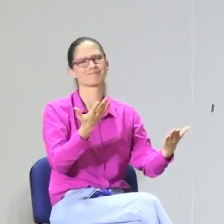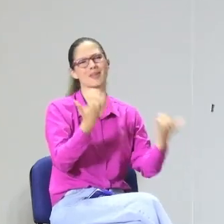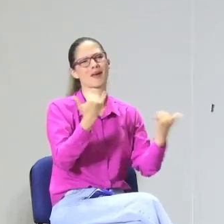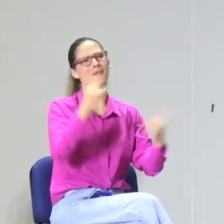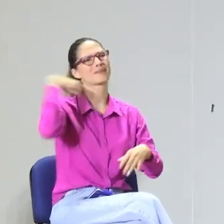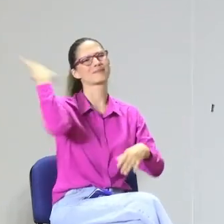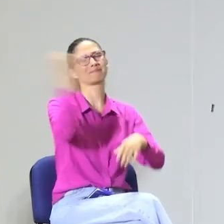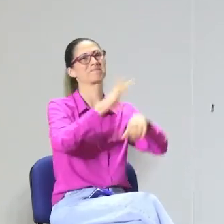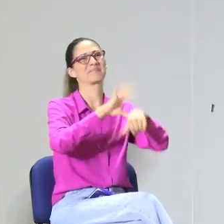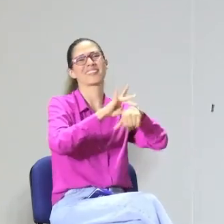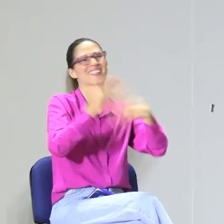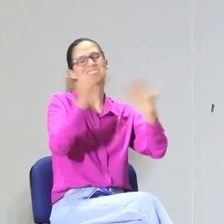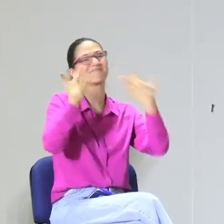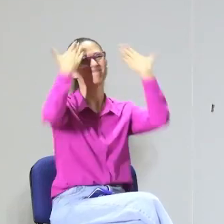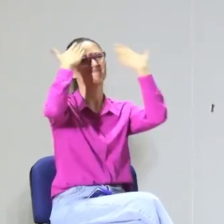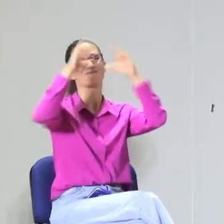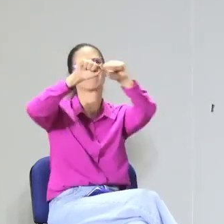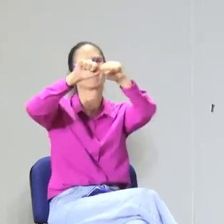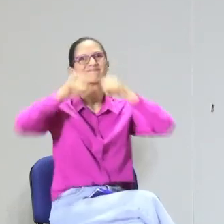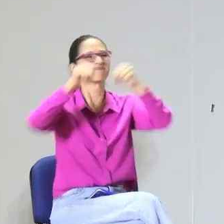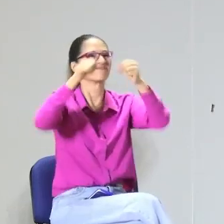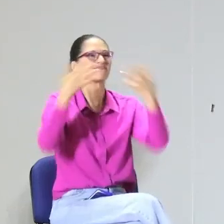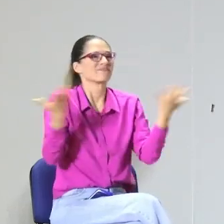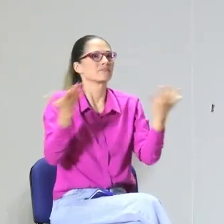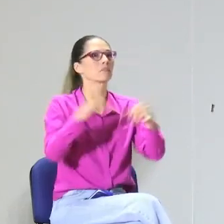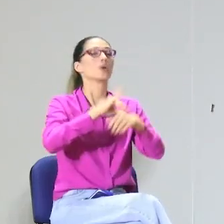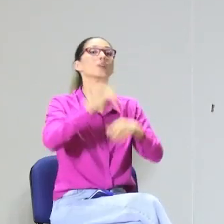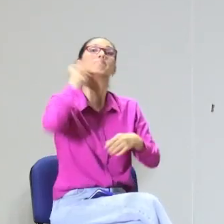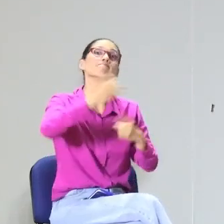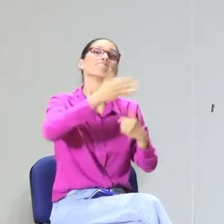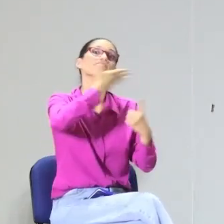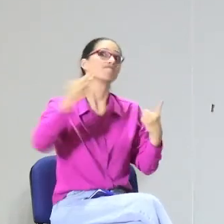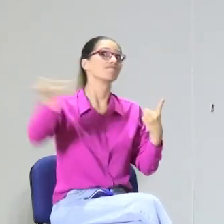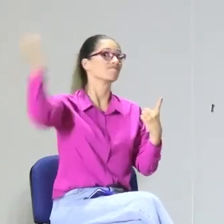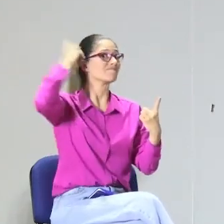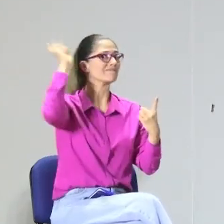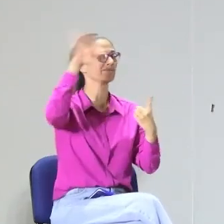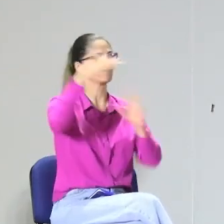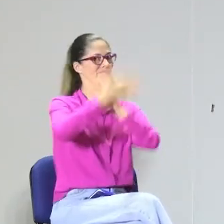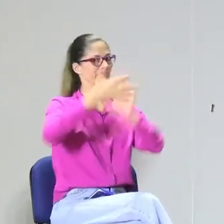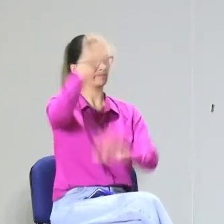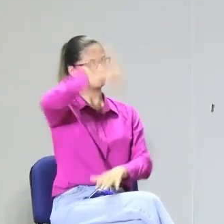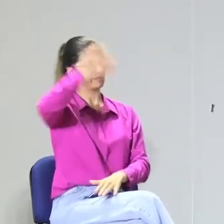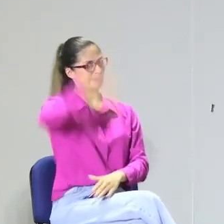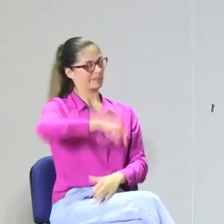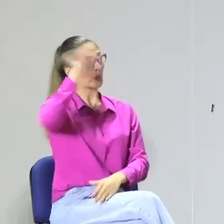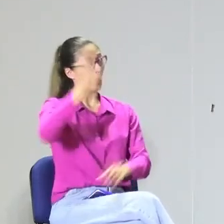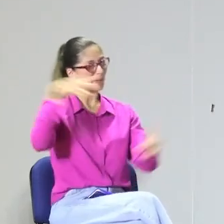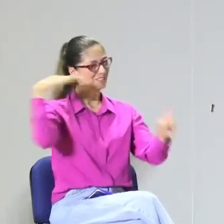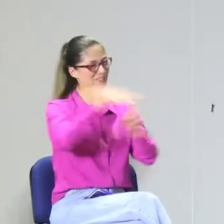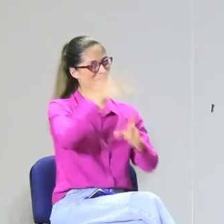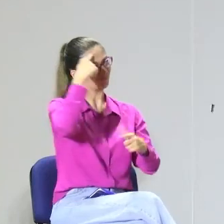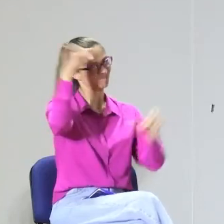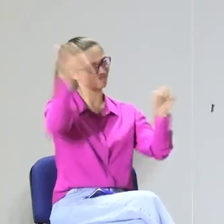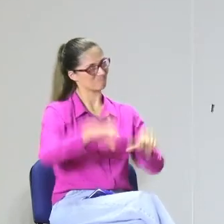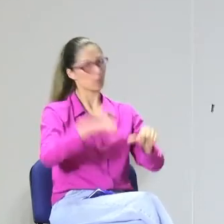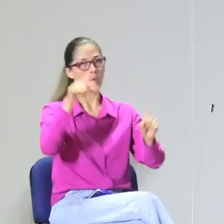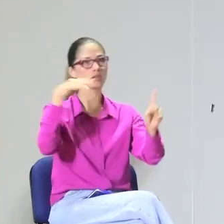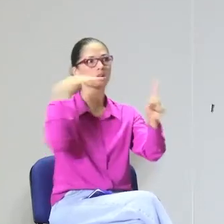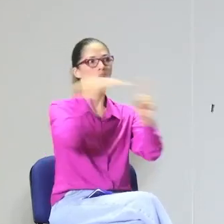en donde se muestre la lengua de señas. Pero ahora tenemos una autoridad médica en donde se recomienda que